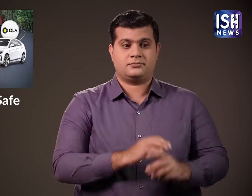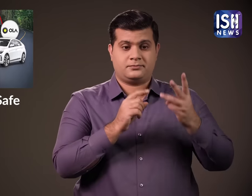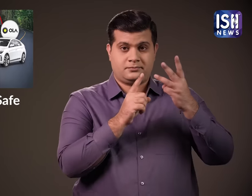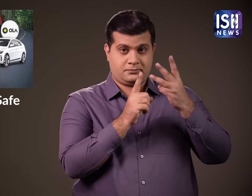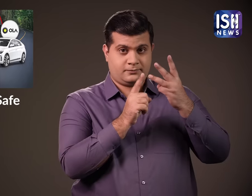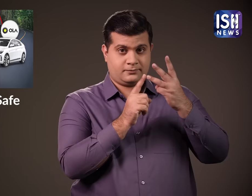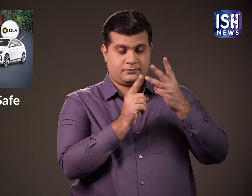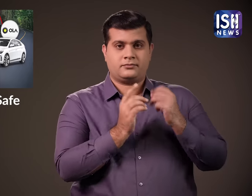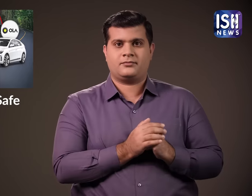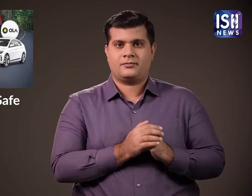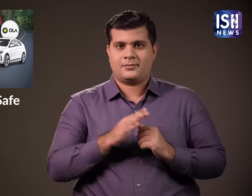तीन, मैप और रूट